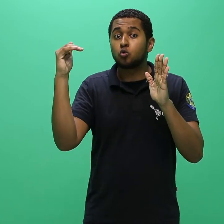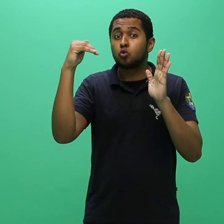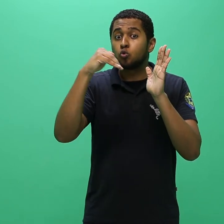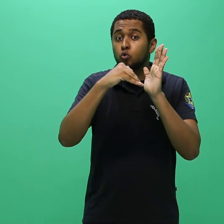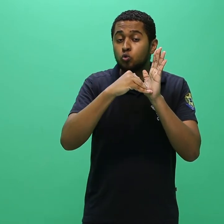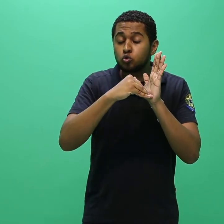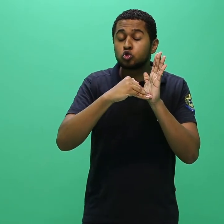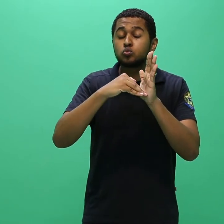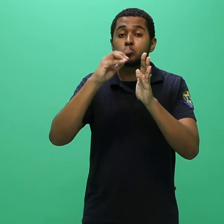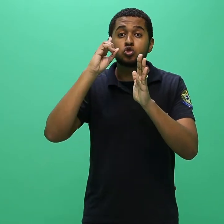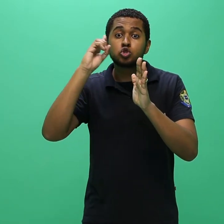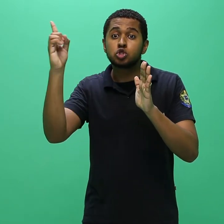mais recente.